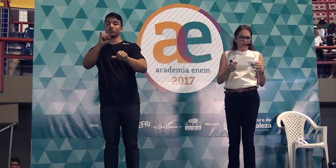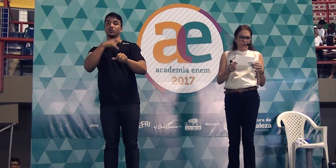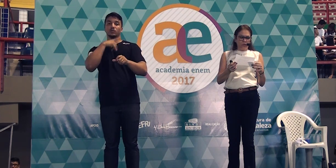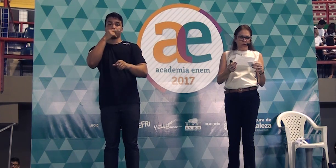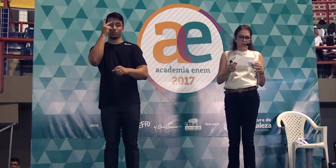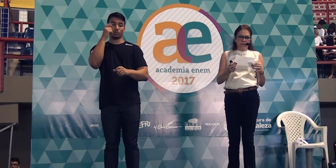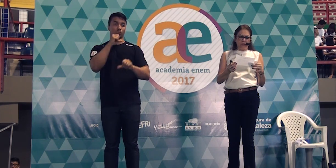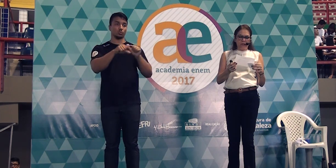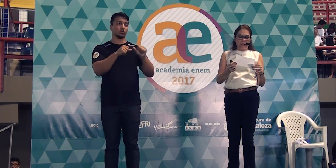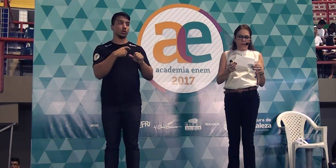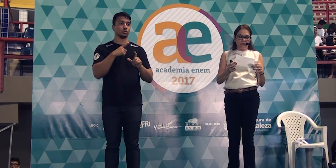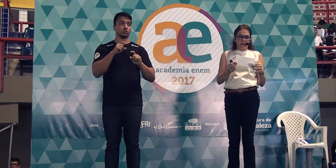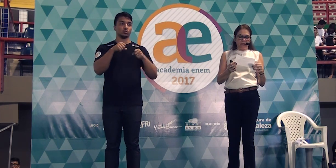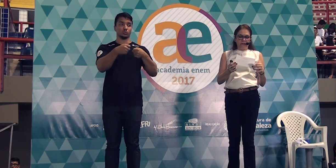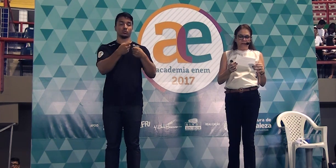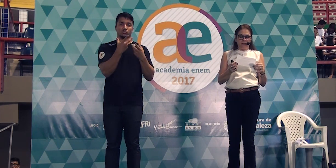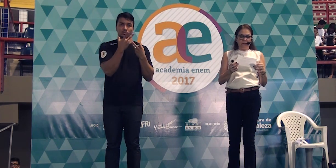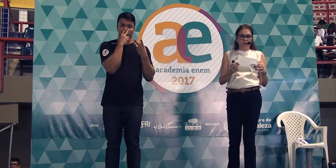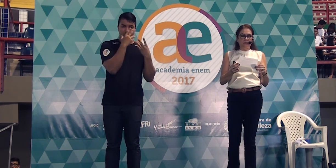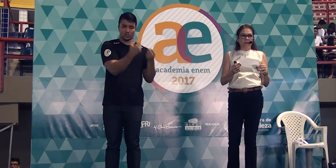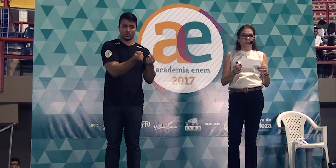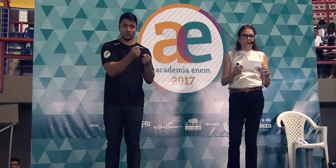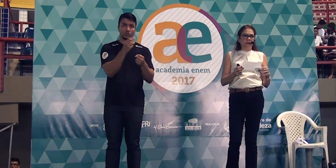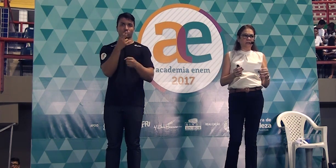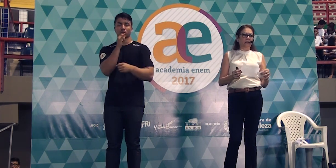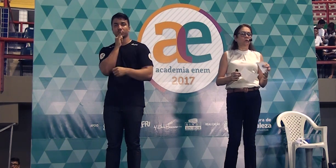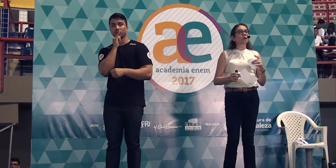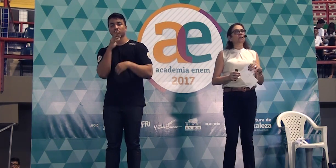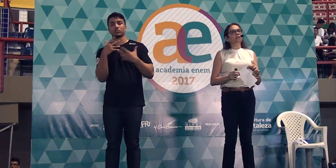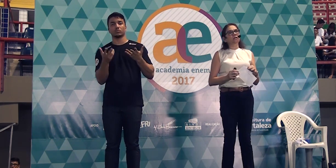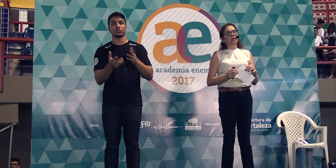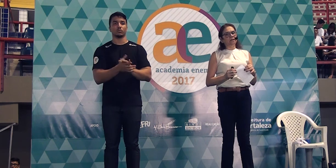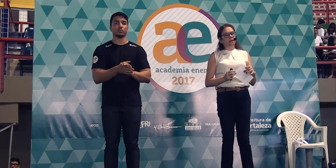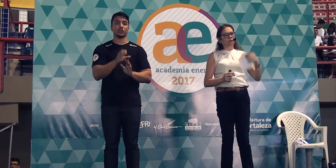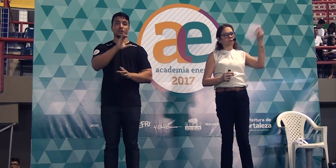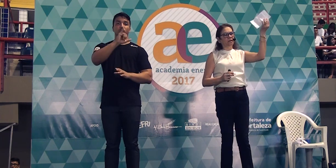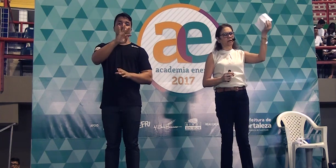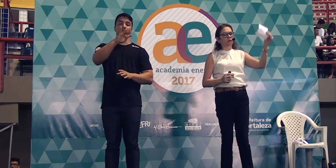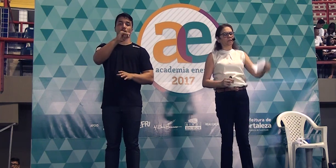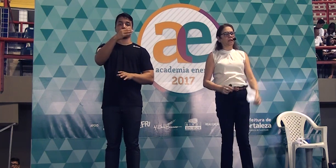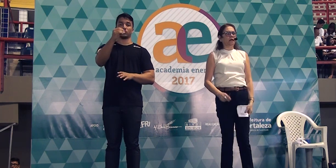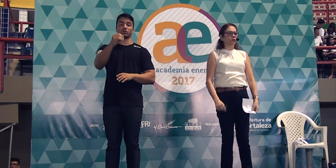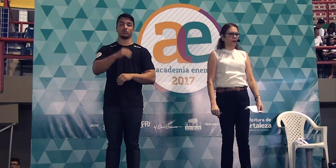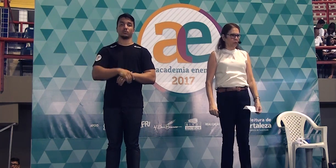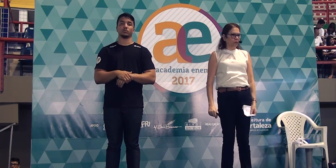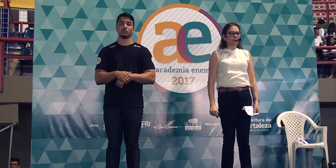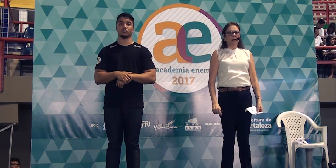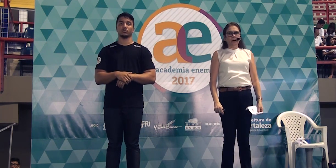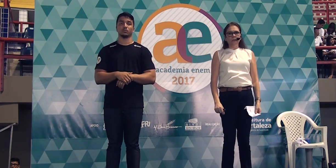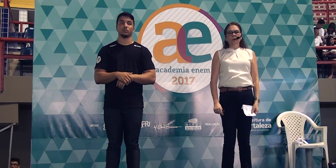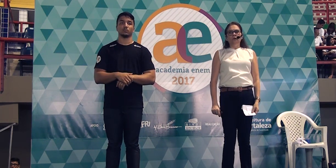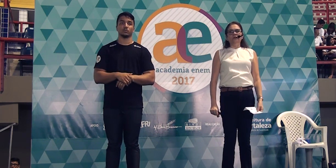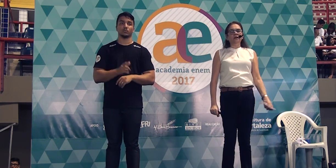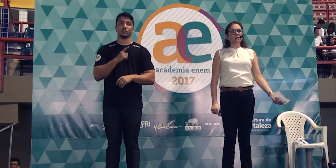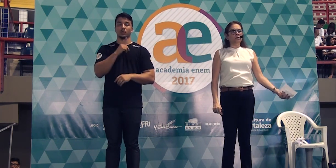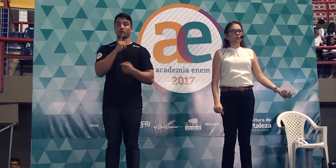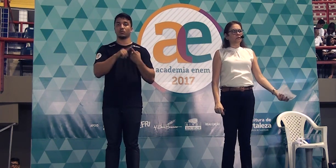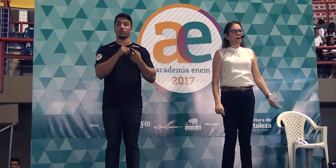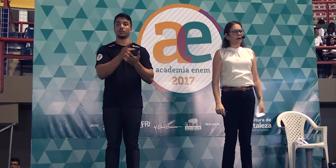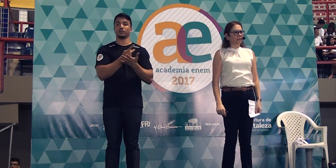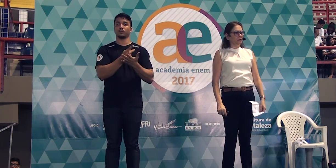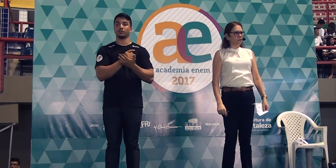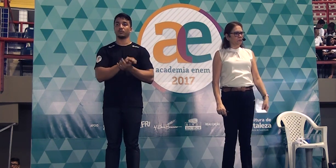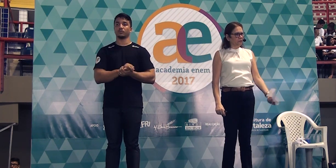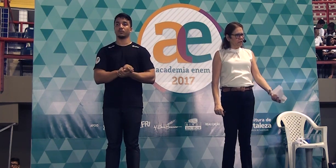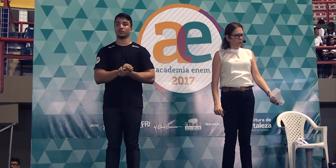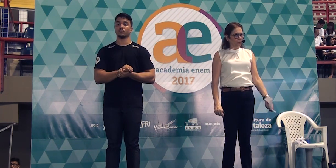povo mude de atitude isso estará considerado citação ou exemplificação citação seria considerado o erro tá um feliz dia